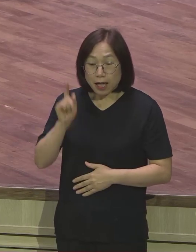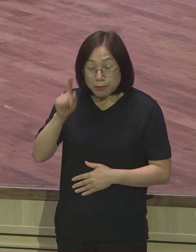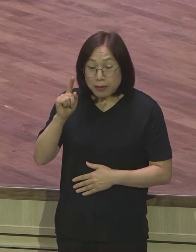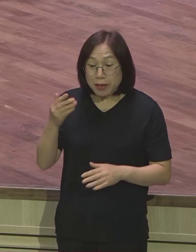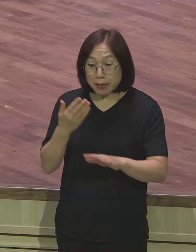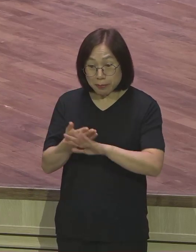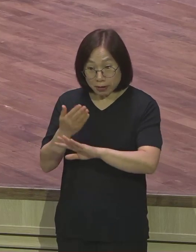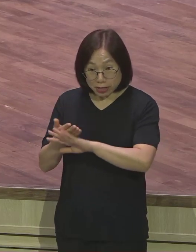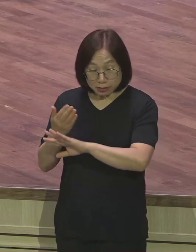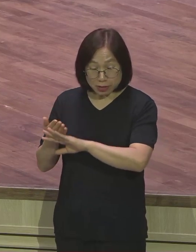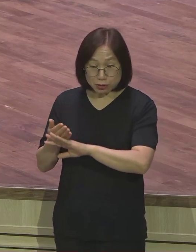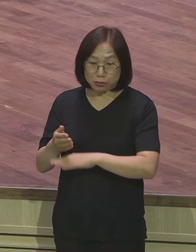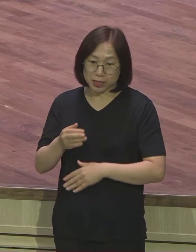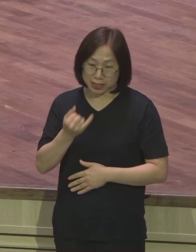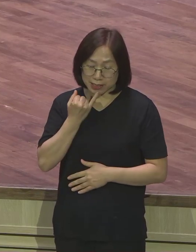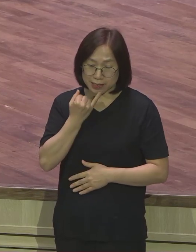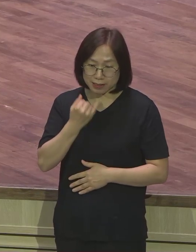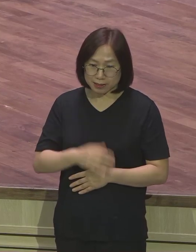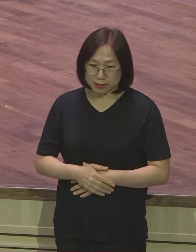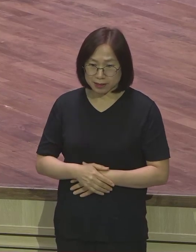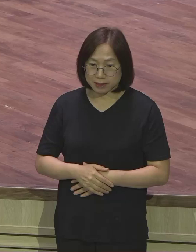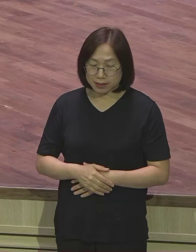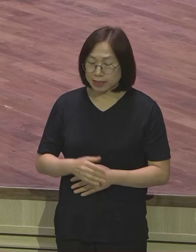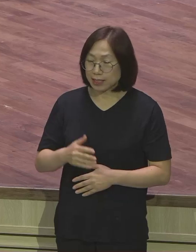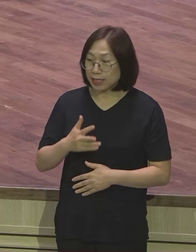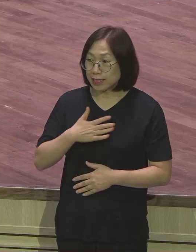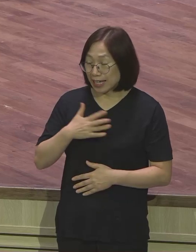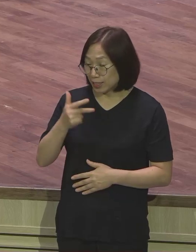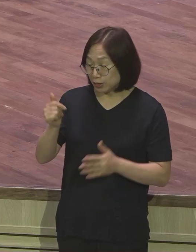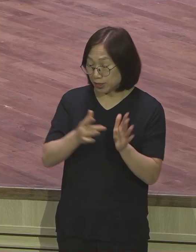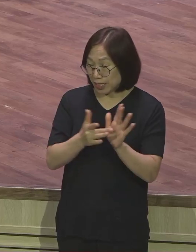상관없습니다 매주 예수 모신 곳이 그 어디나 하늘나라